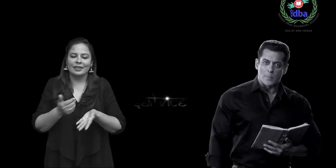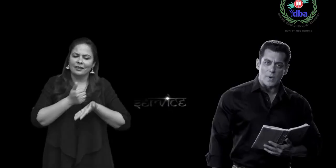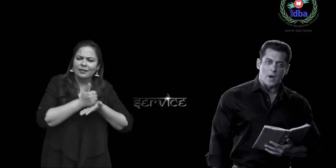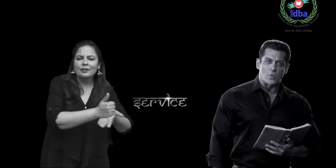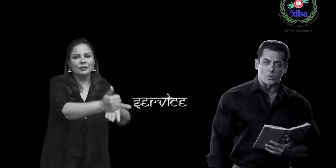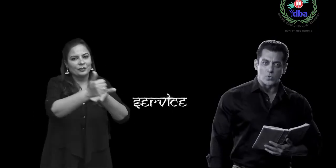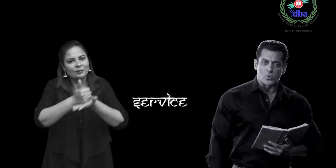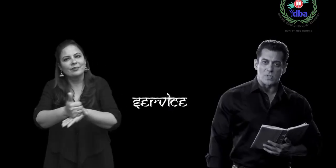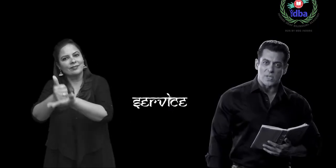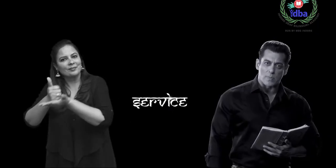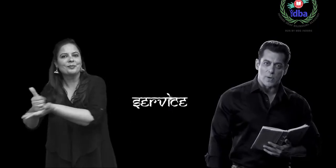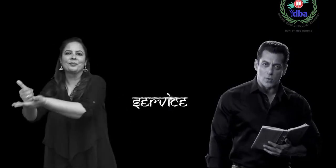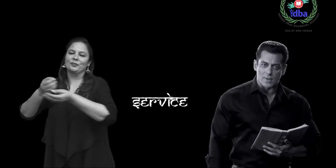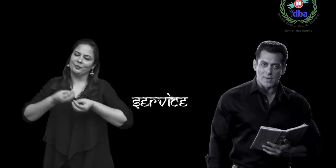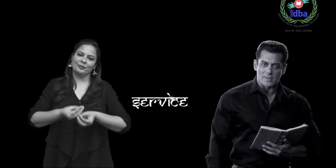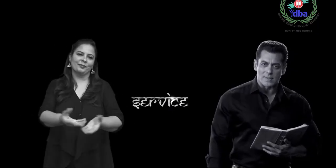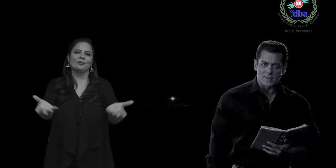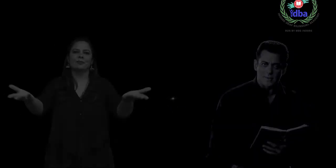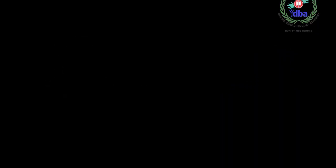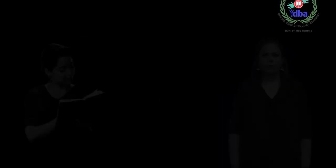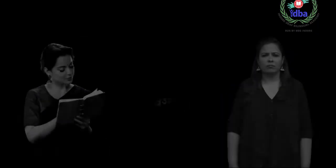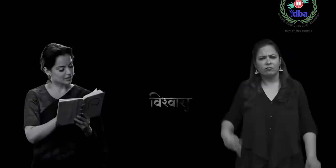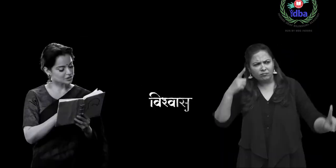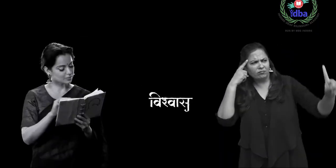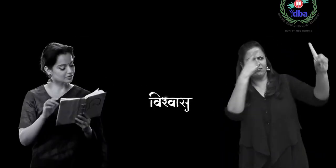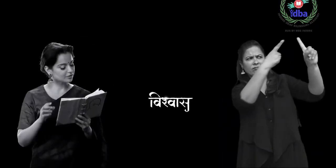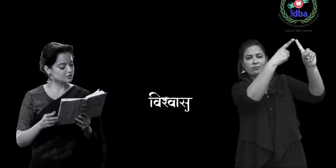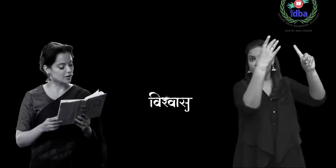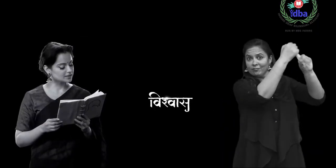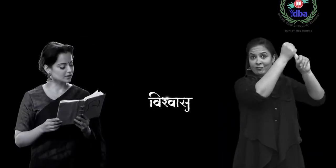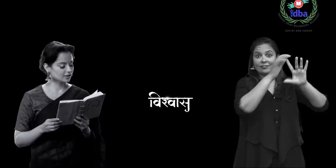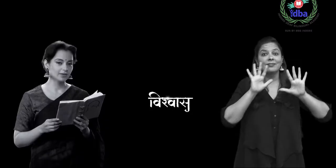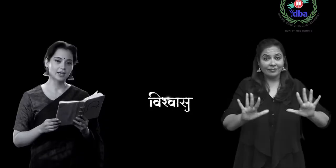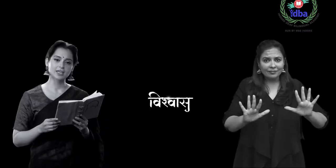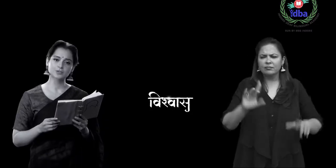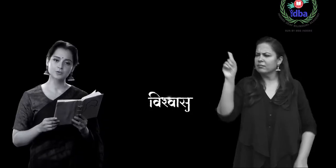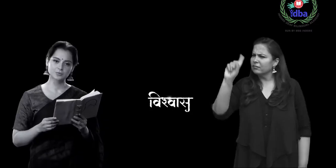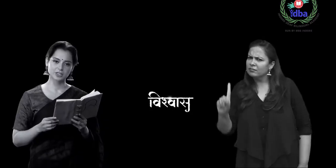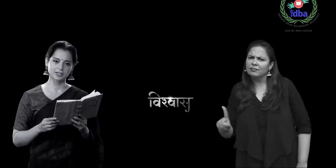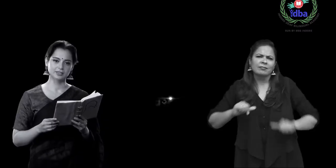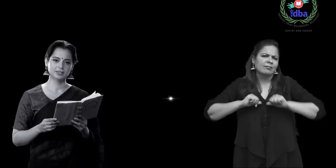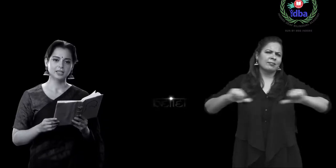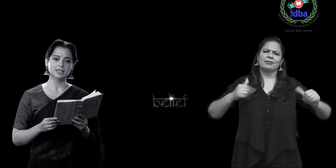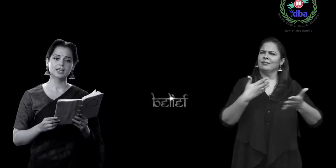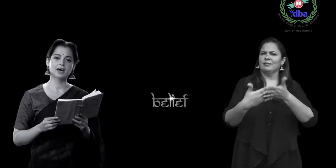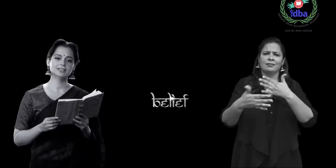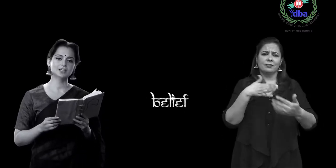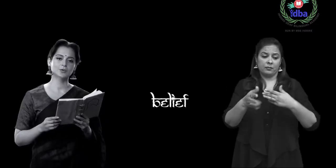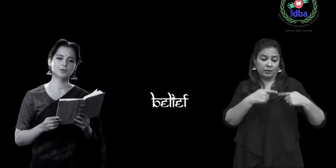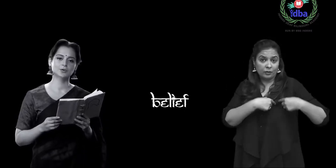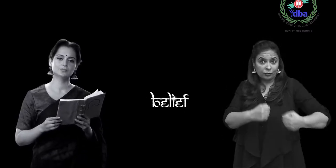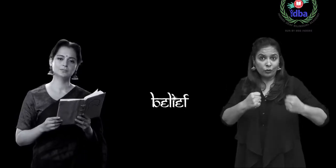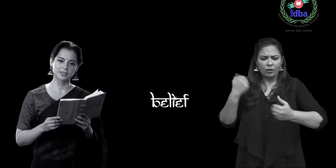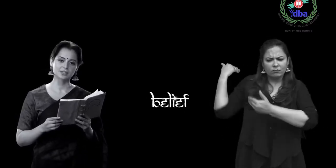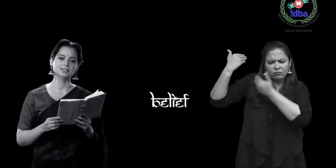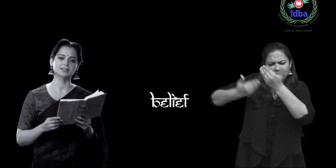اچھا طریقہ ہے اپنے آپ کو دوسروں کی سیوہ میں کھو دینا اپنے ادیشے میں درد وشواس رکھنے والا ایک سوکشم شریر